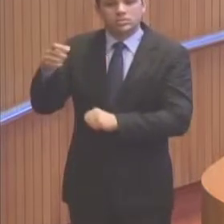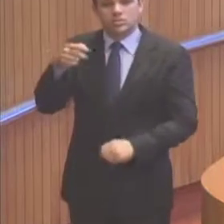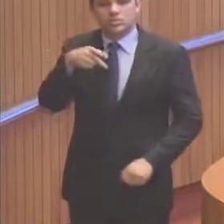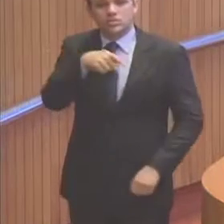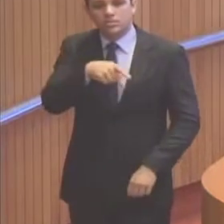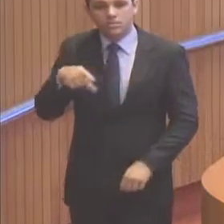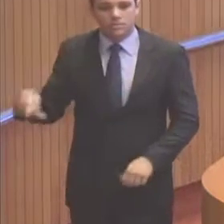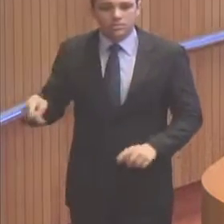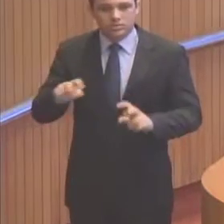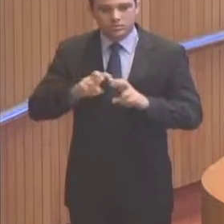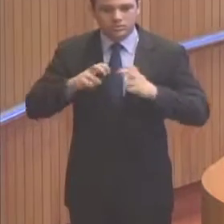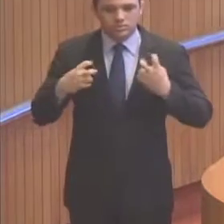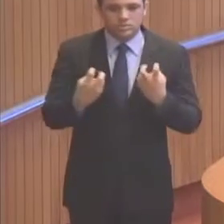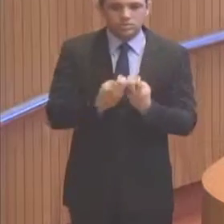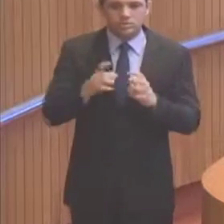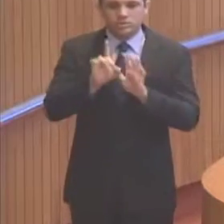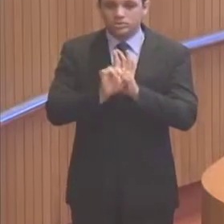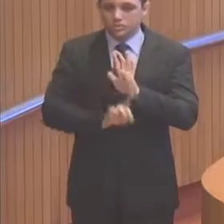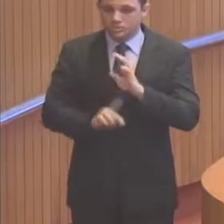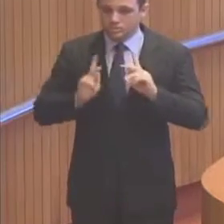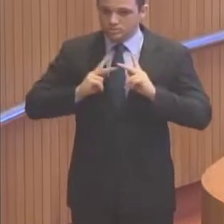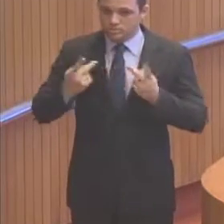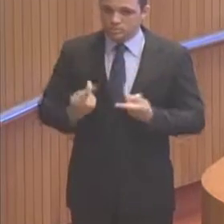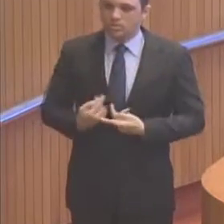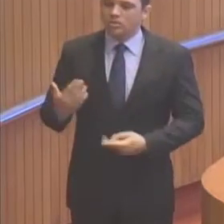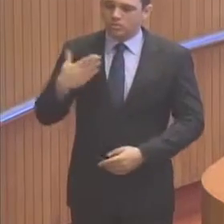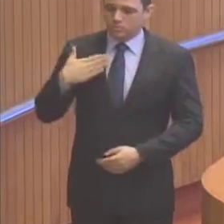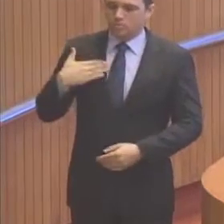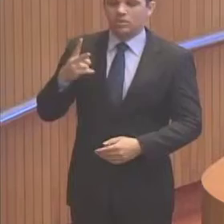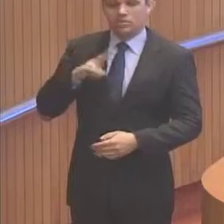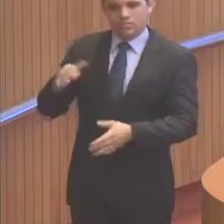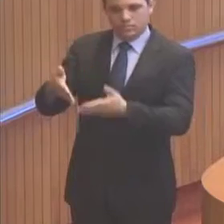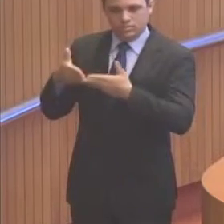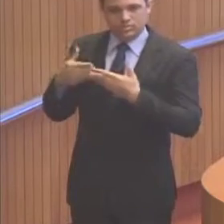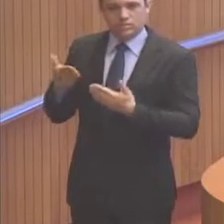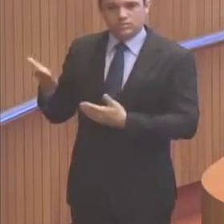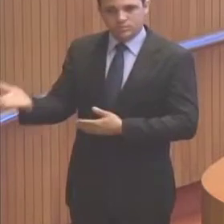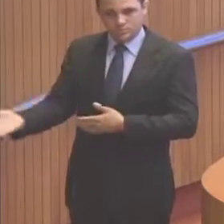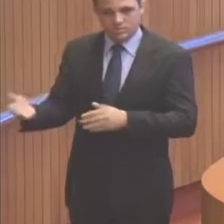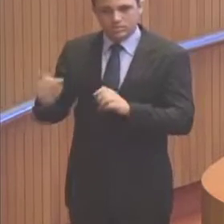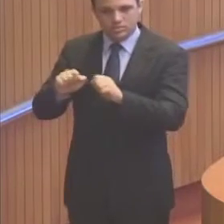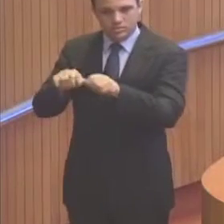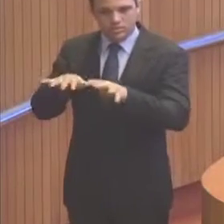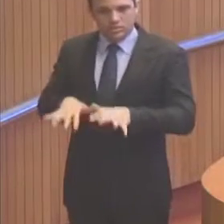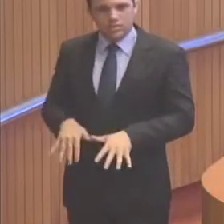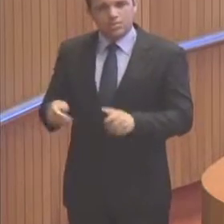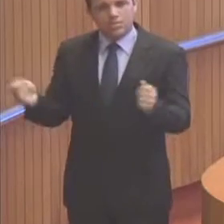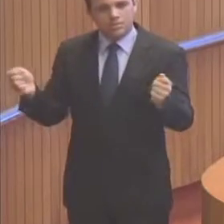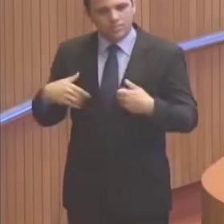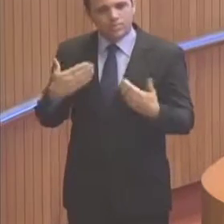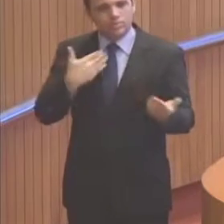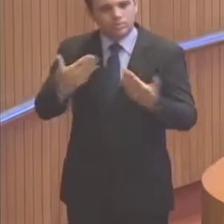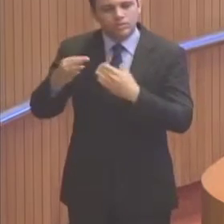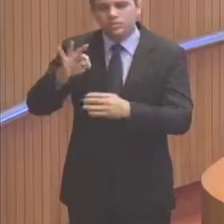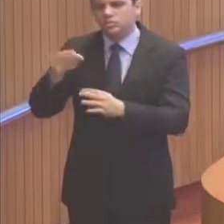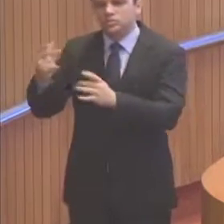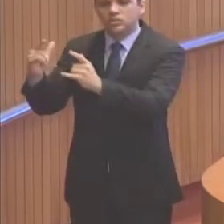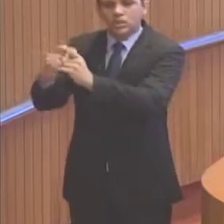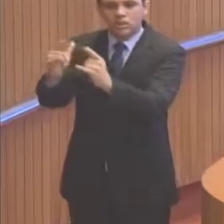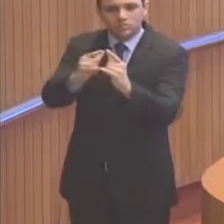Humanos da Assembleia, convocarei esta audiência a fim de tratar com todas as instituições,